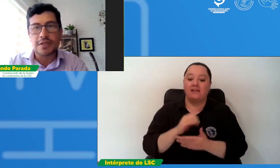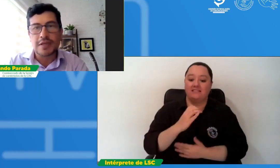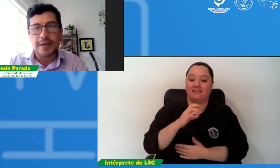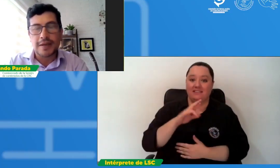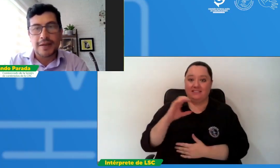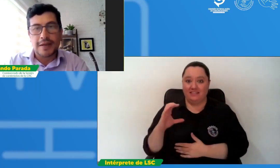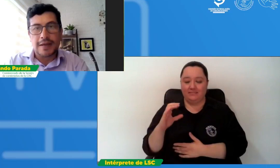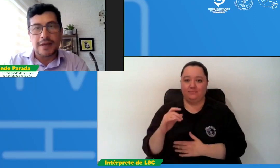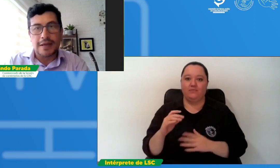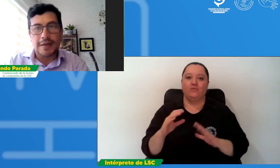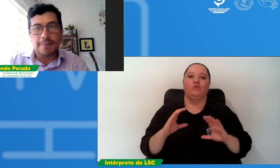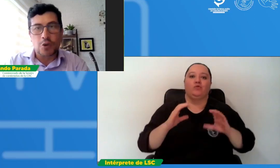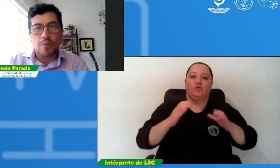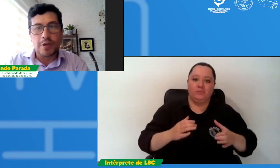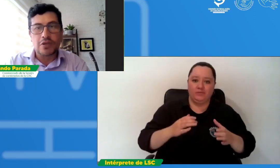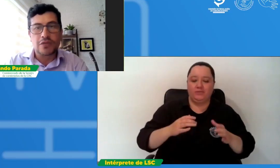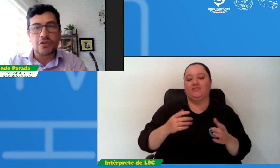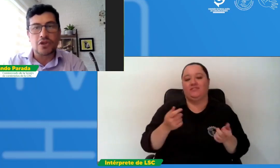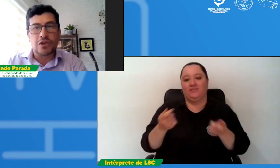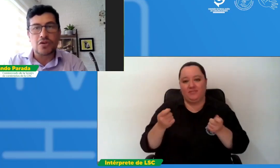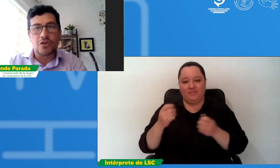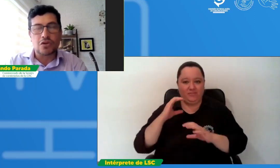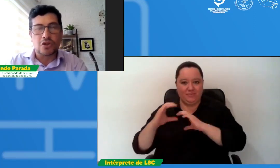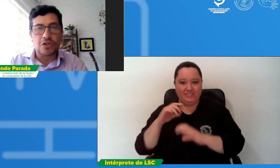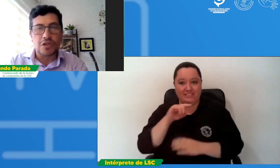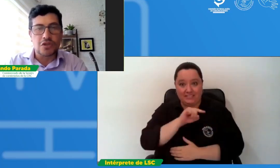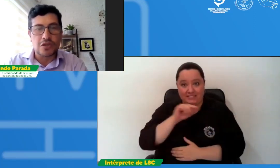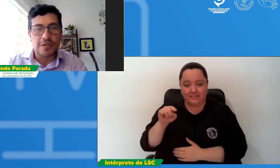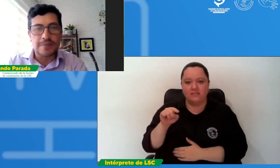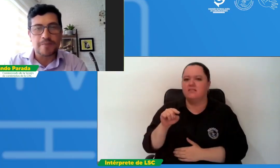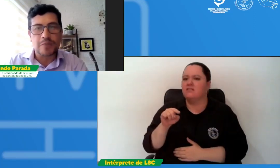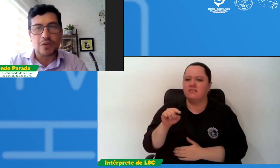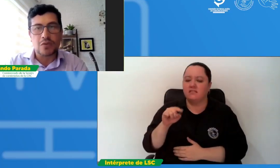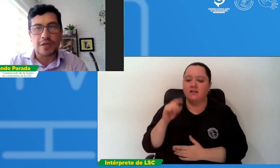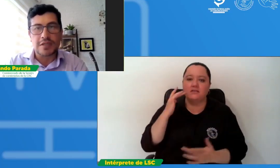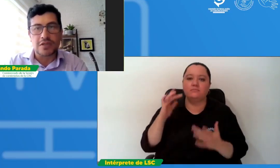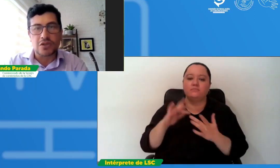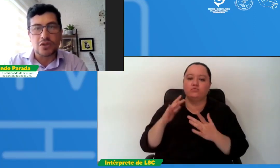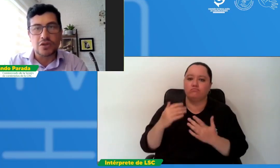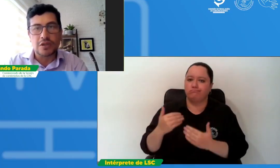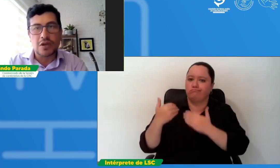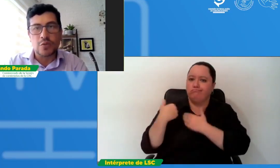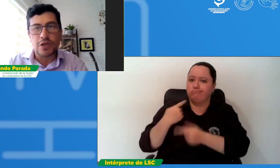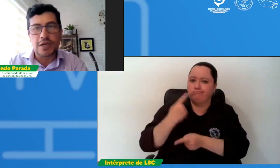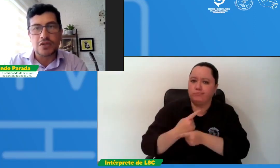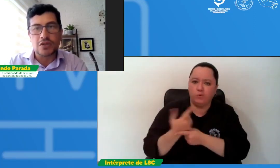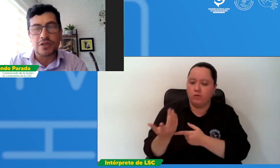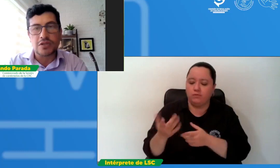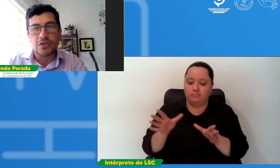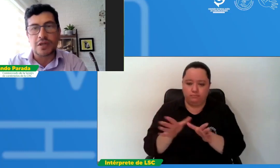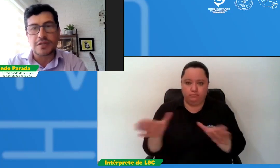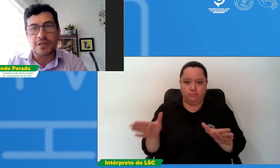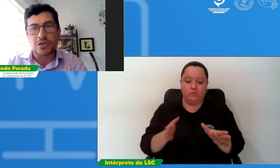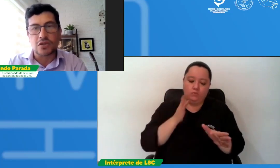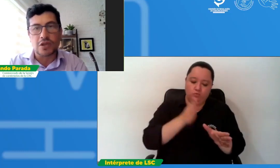cumple sus funciones con dos sesiones. Una sesión de comunicaciones y una sesión de